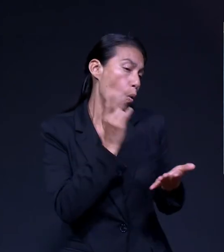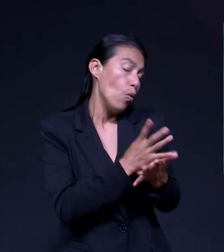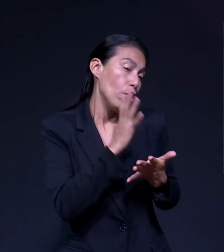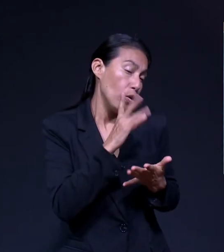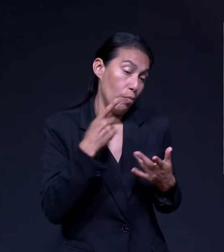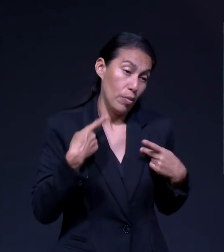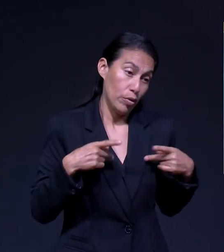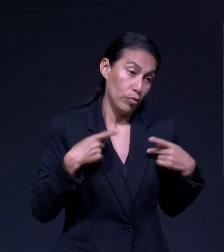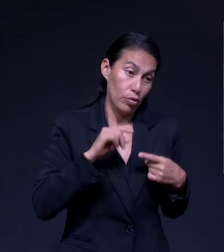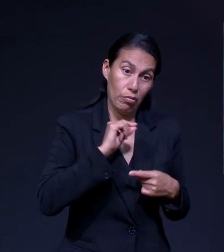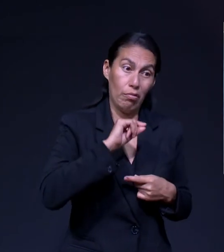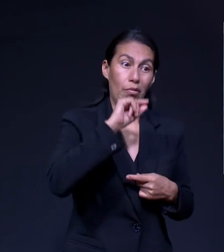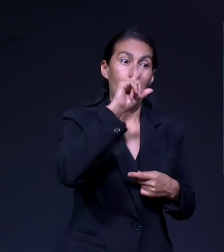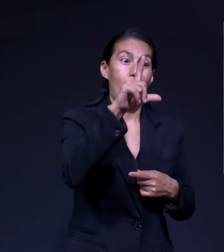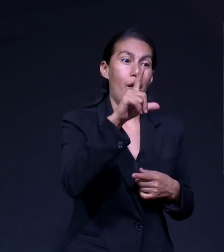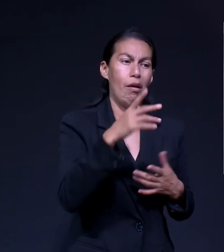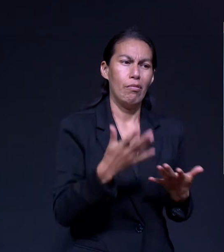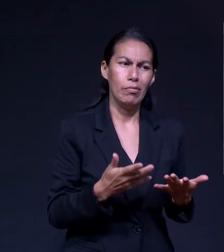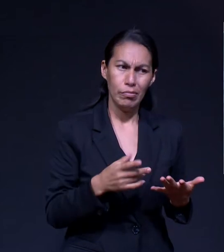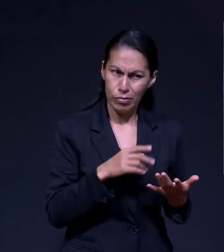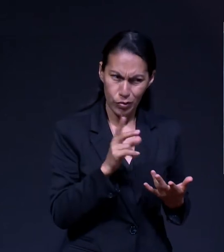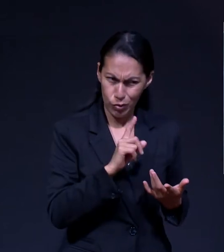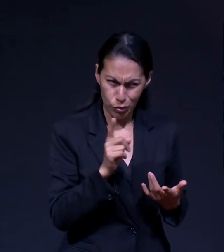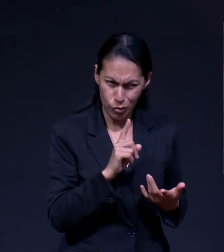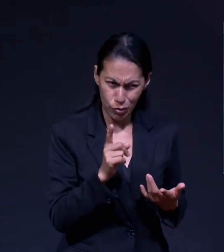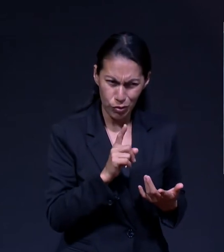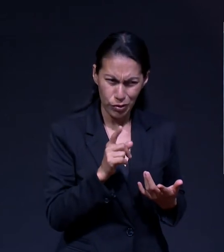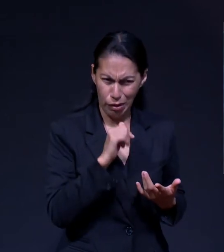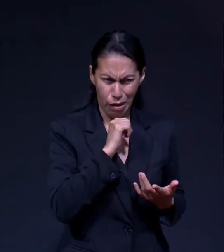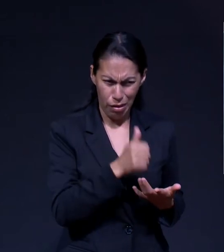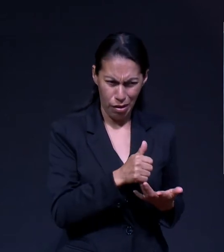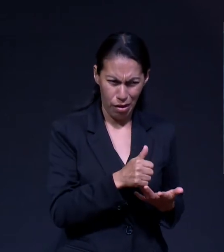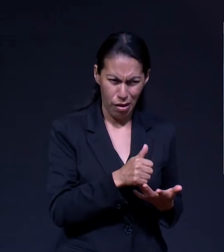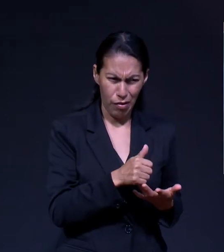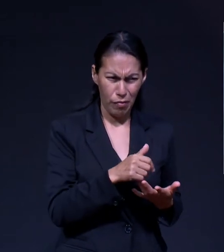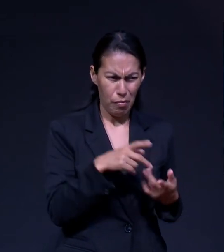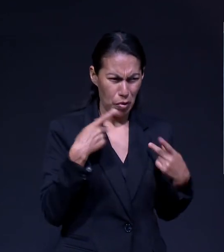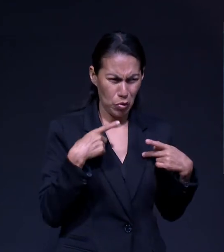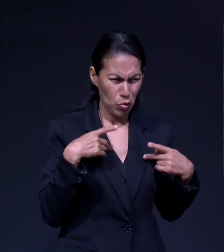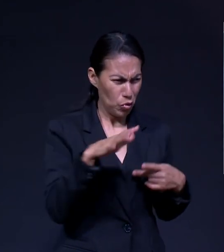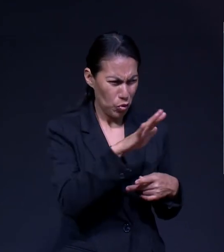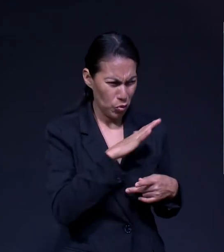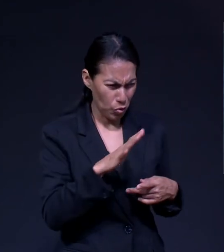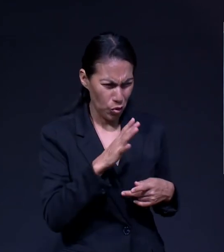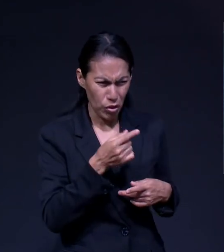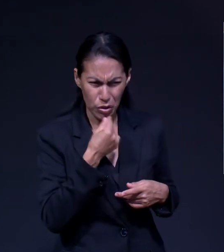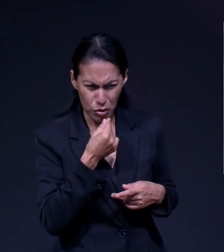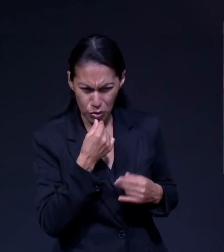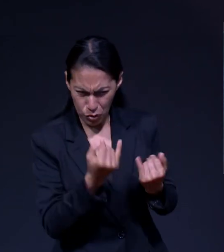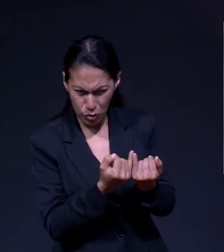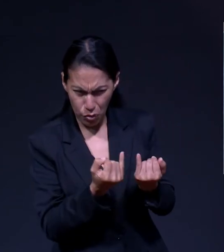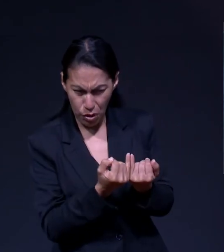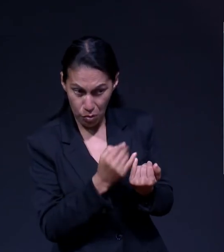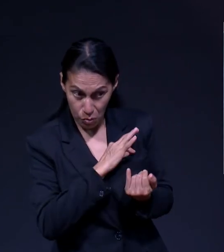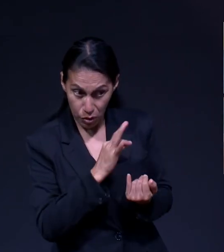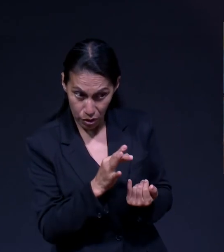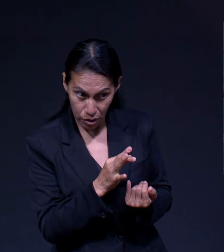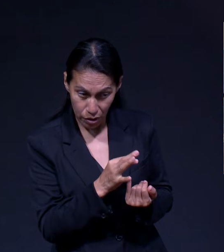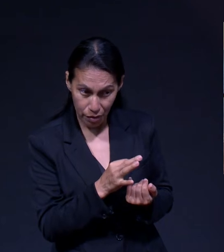en religión Sino al alcance aún de los niños Y donde